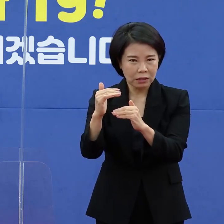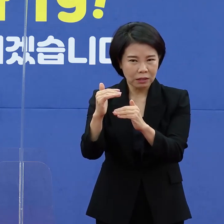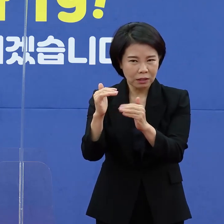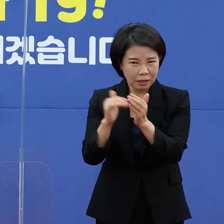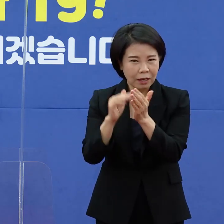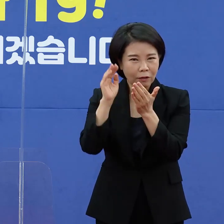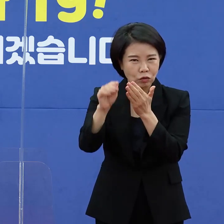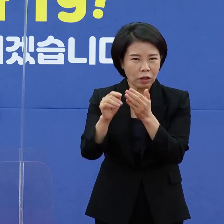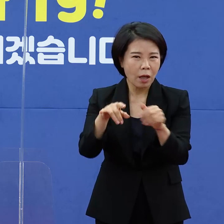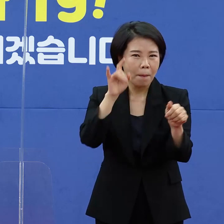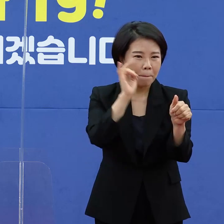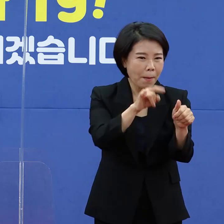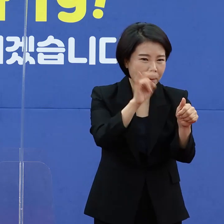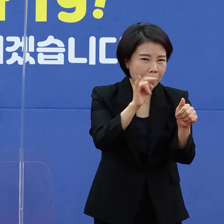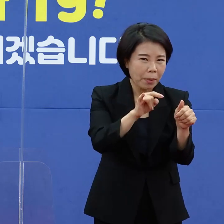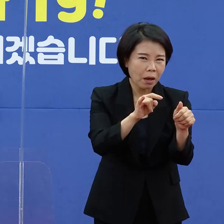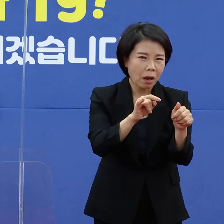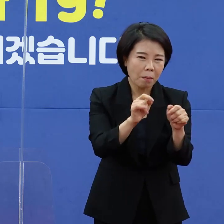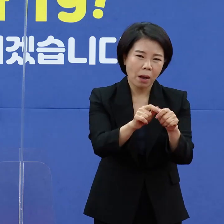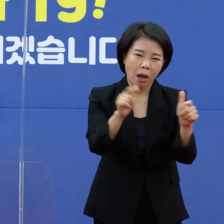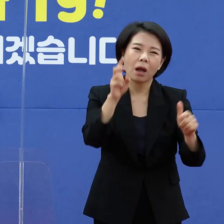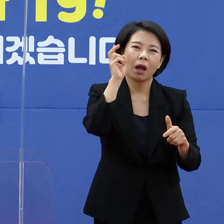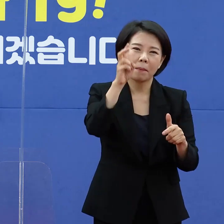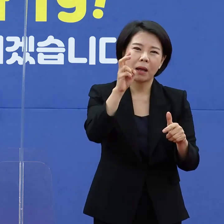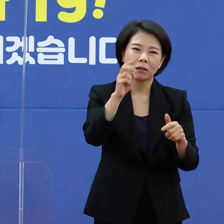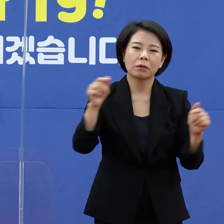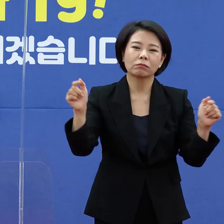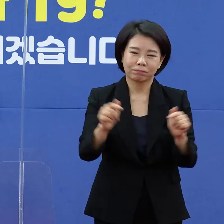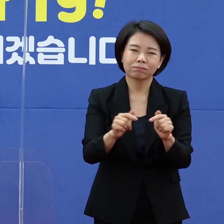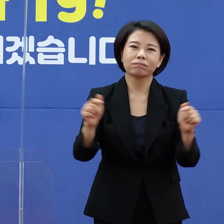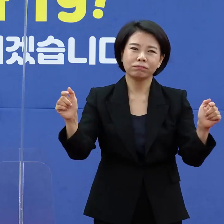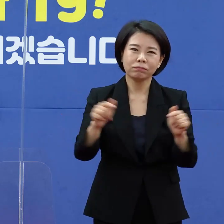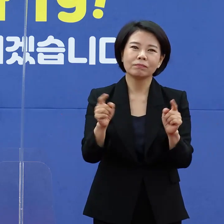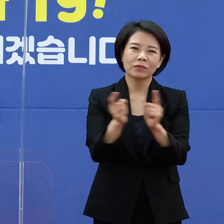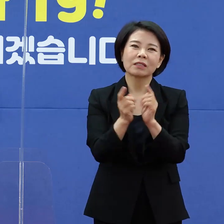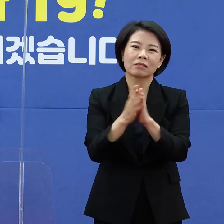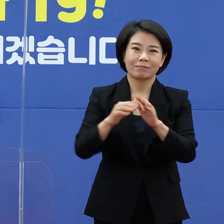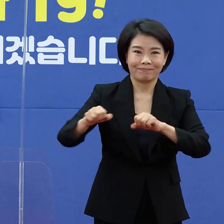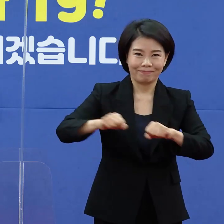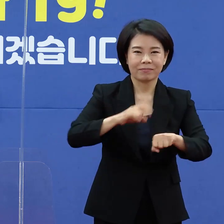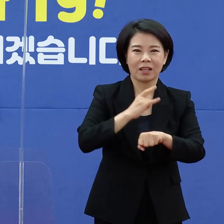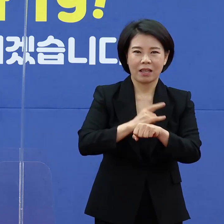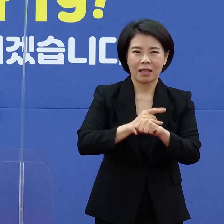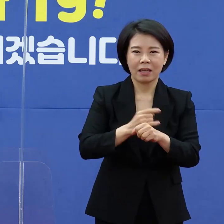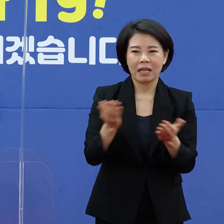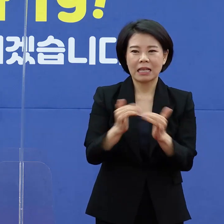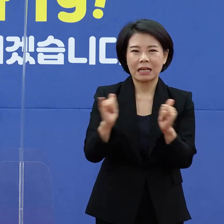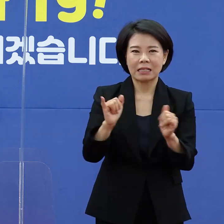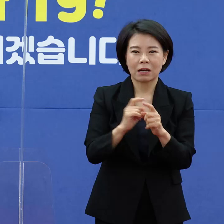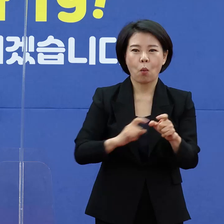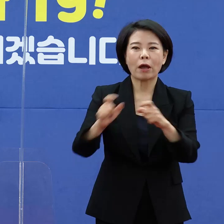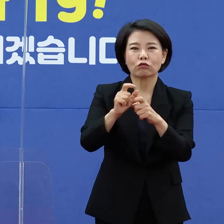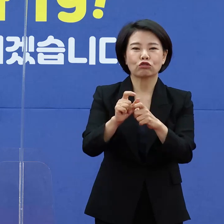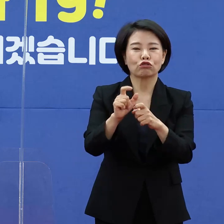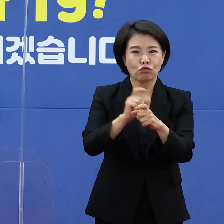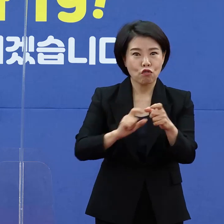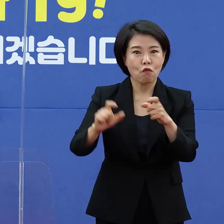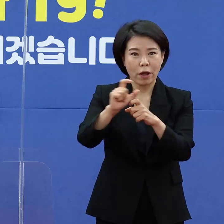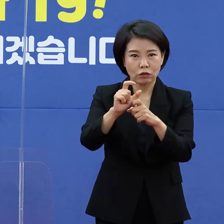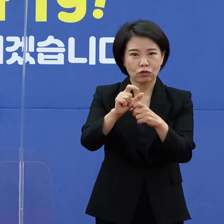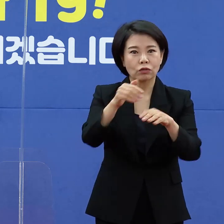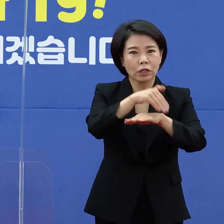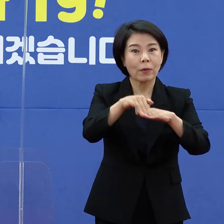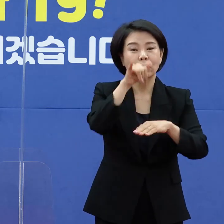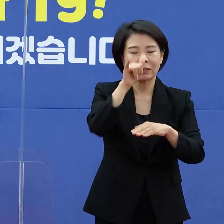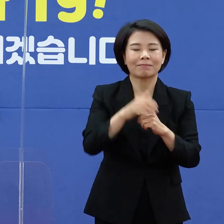늘어날 가능성이 높기 때문에 저희가 탄력적으로 대응을 할 계획입니다. 그래서 인력 확충 계획도 수립해 놓고